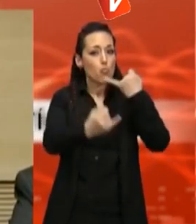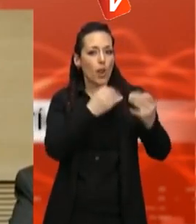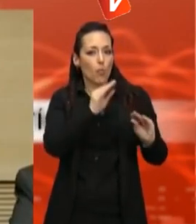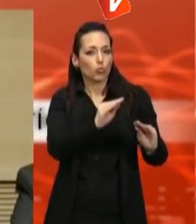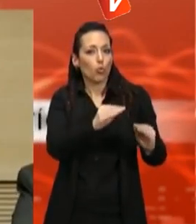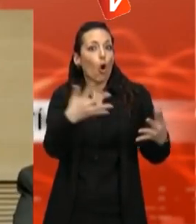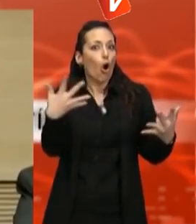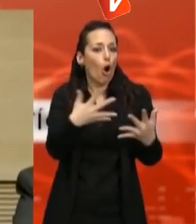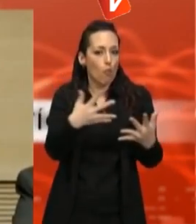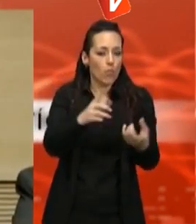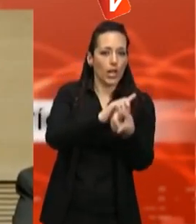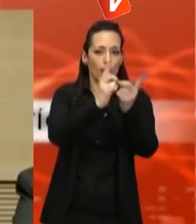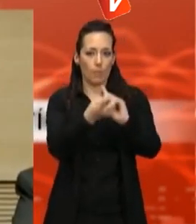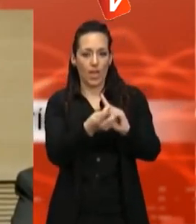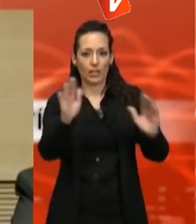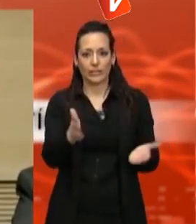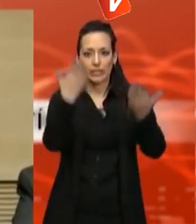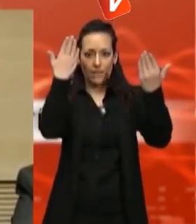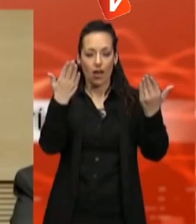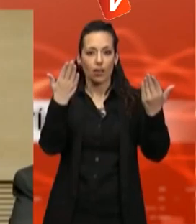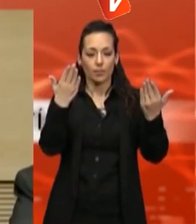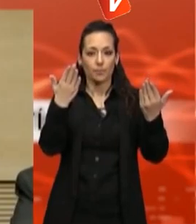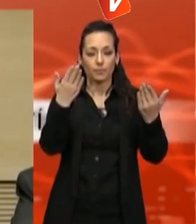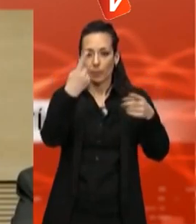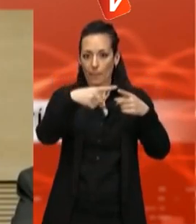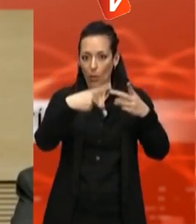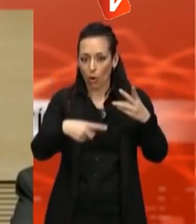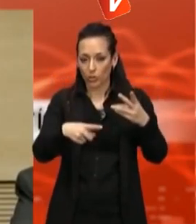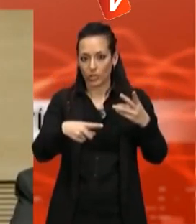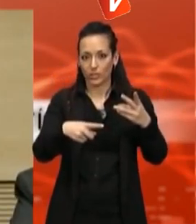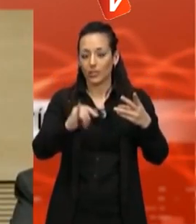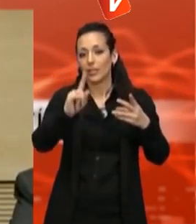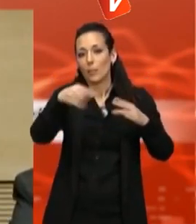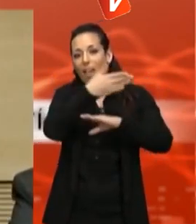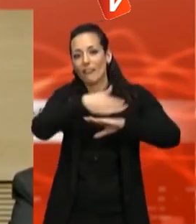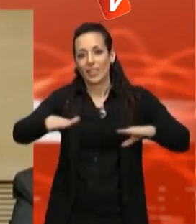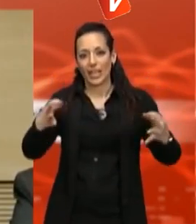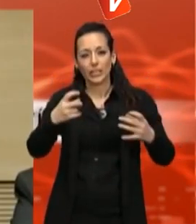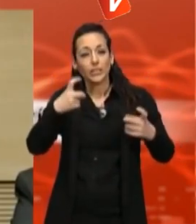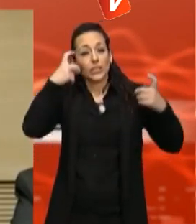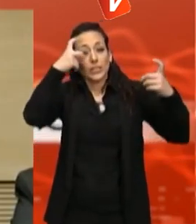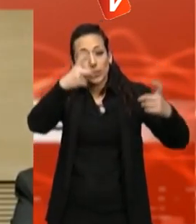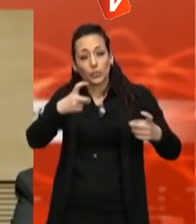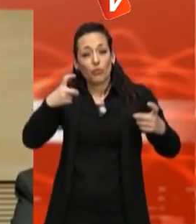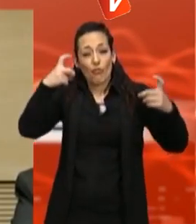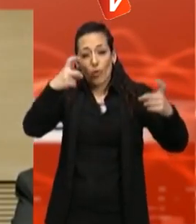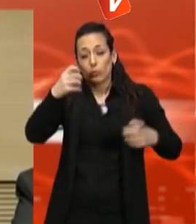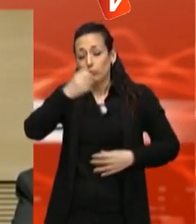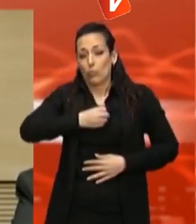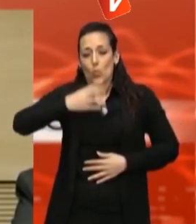com es poden salvar els llocs de treball i les inversions, i com podem evitar que aquests esforços de molts anys i de moltes persones